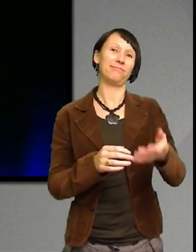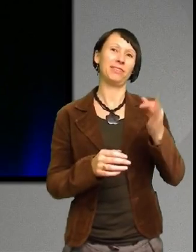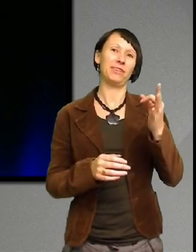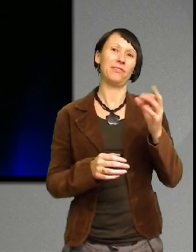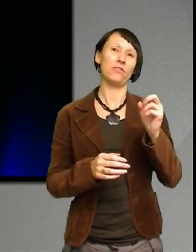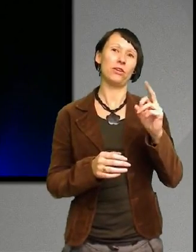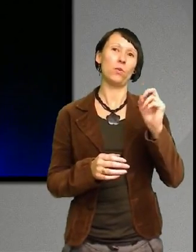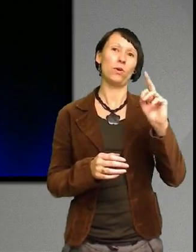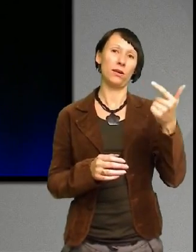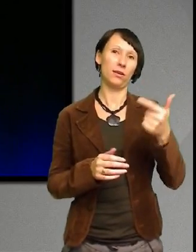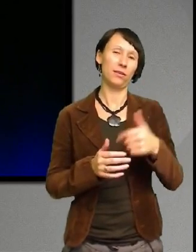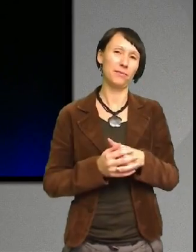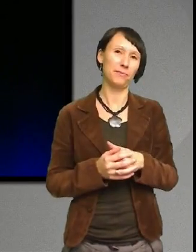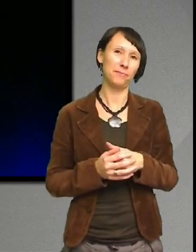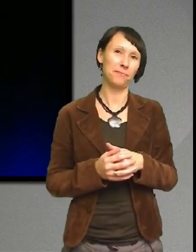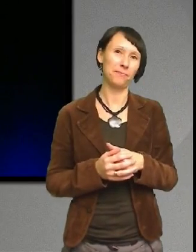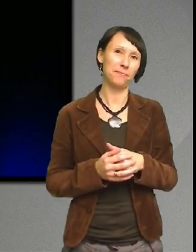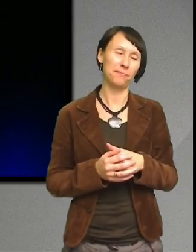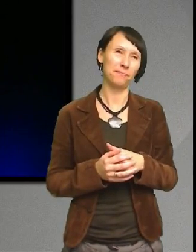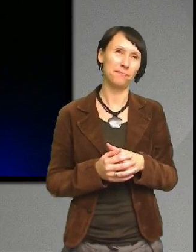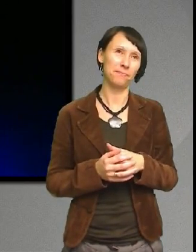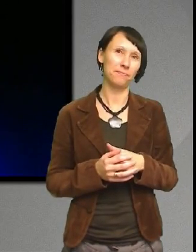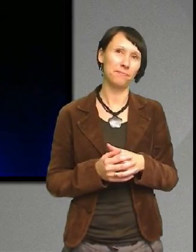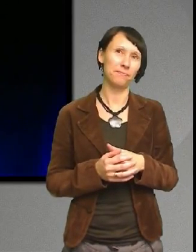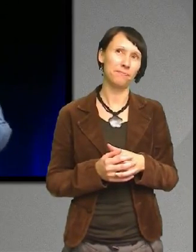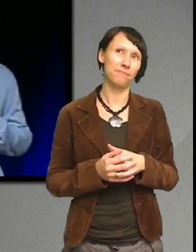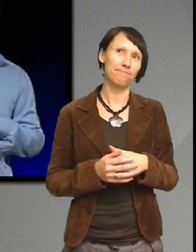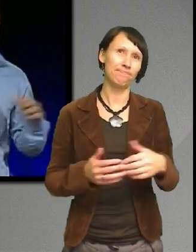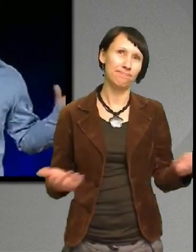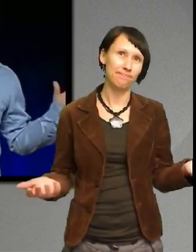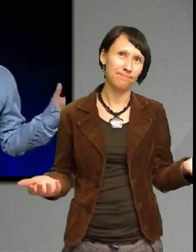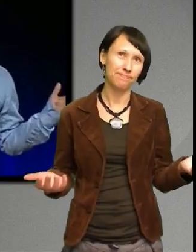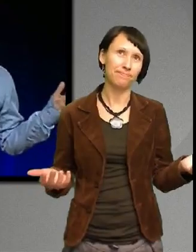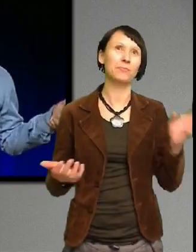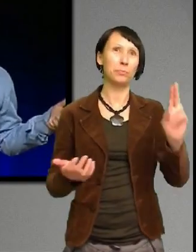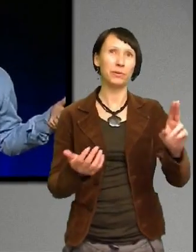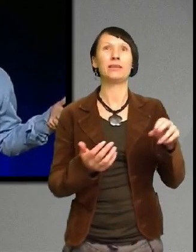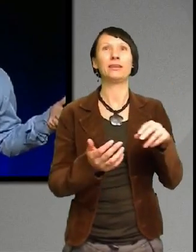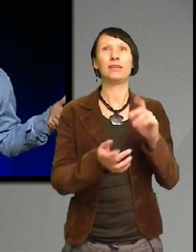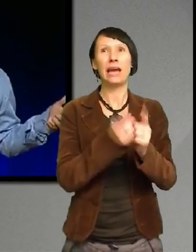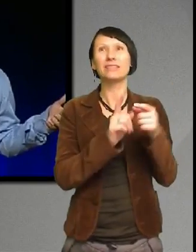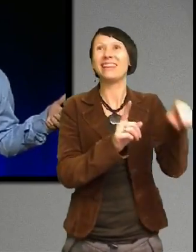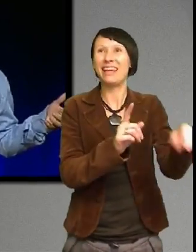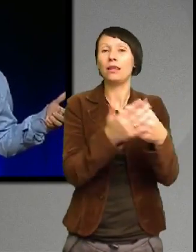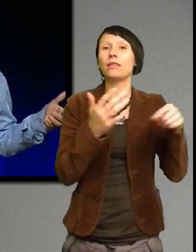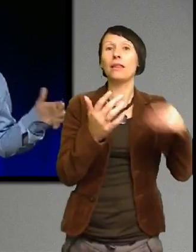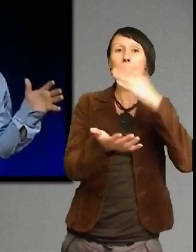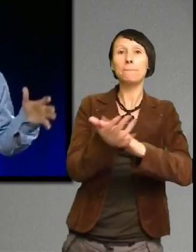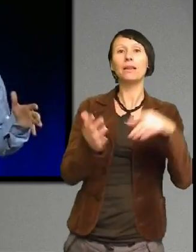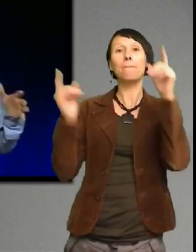saker och ting som inte alls är så den bilden man har av Sverige idag. Den bilden som man